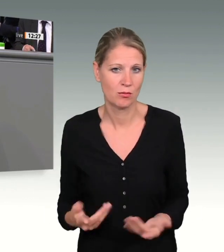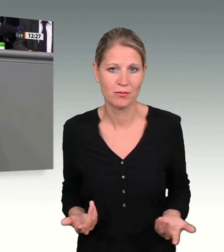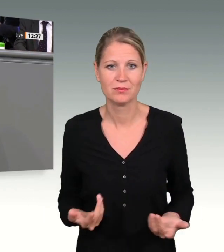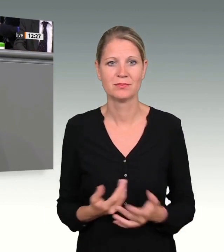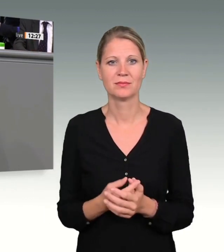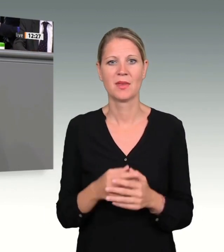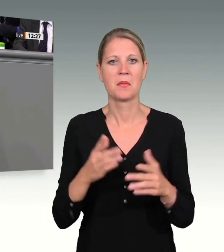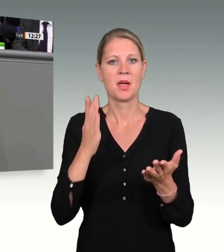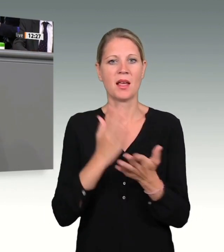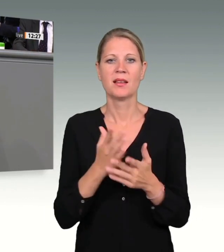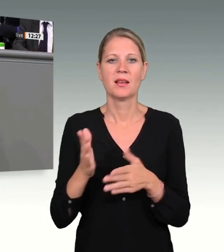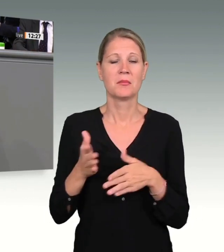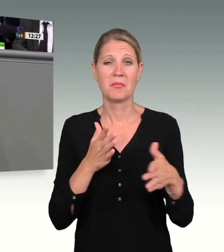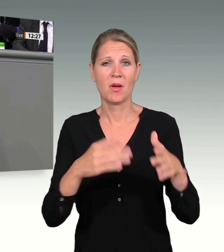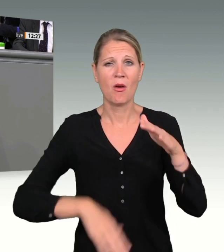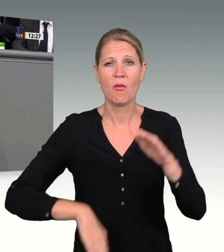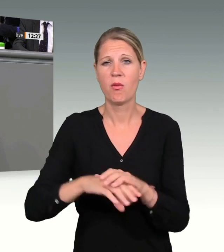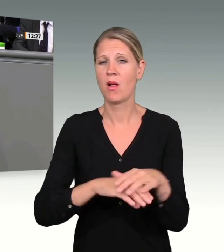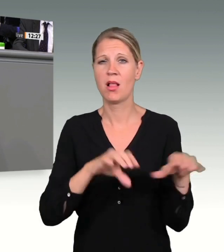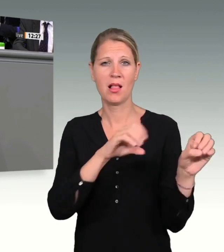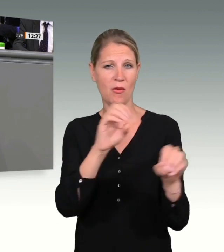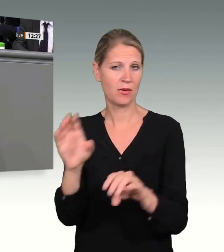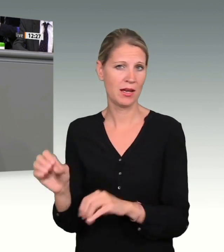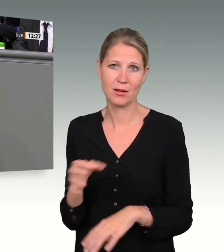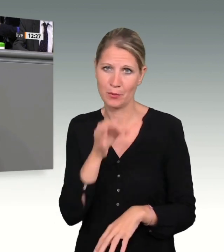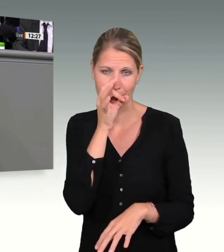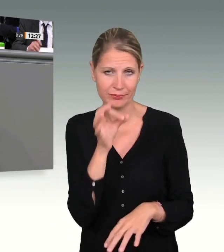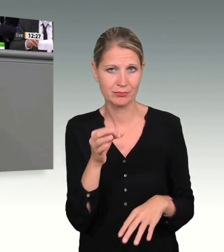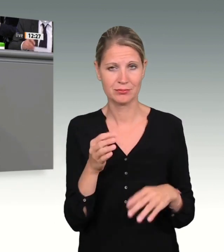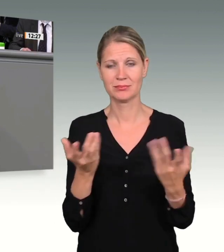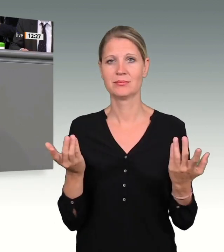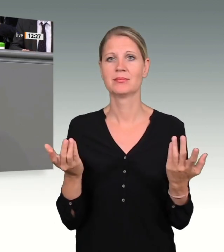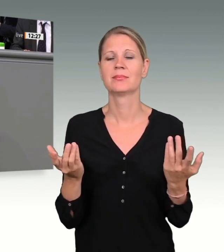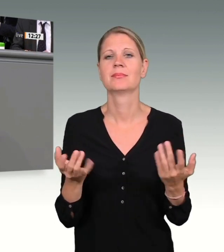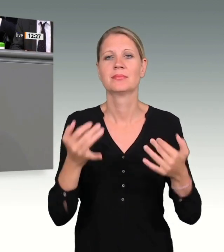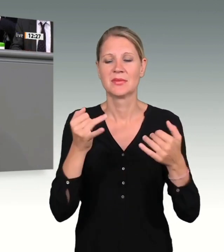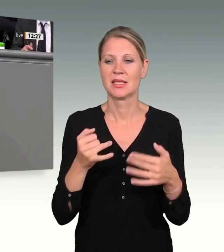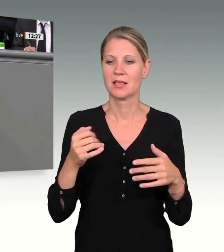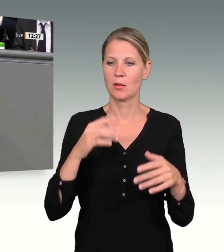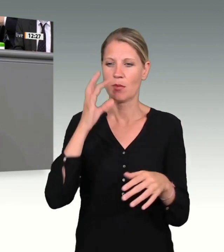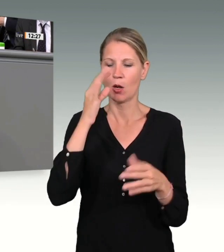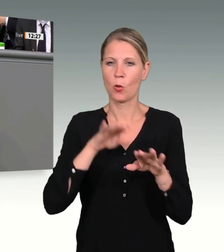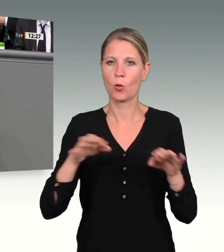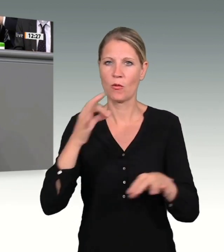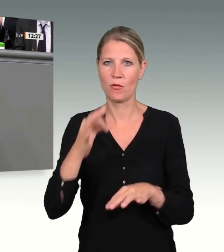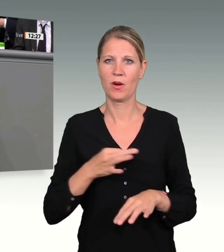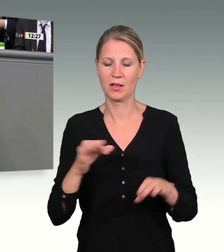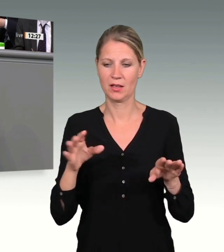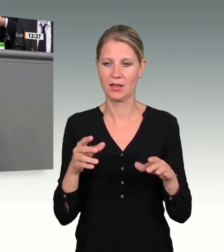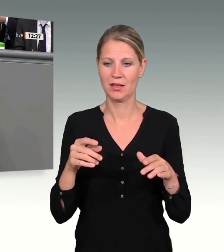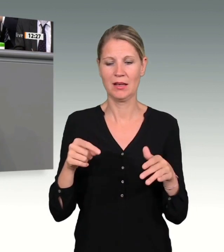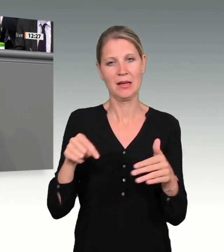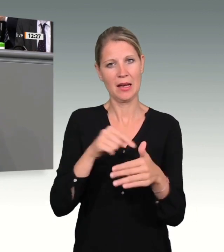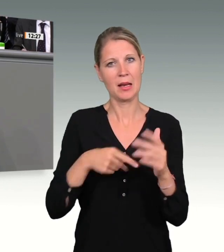Am Ende unseres langen Weges stehen wir vor der Grundfrage der Innenpolitik, wie viel Sicherheit der Staat uns allen schuldig ist. Der Bund und seine Länder